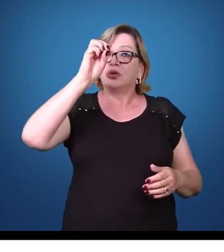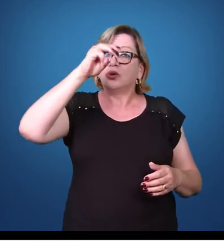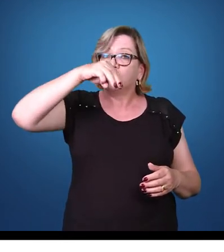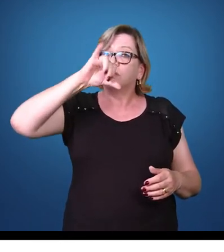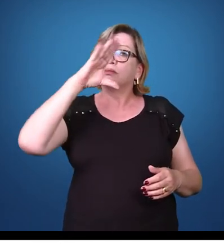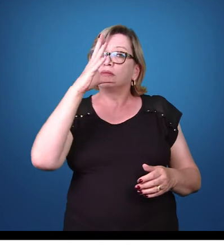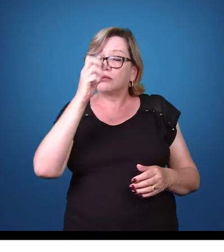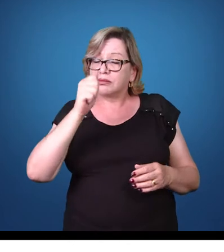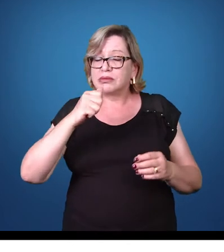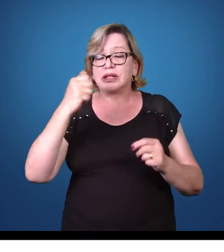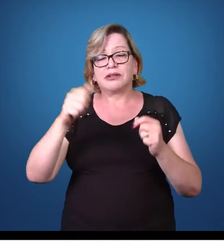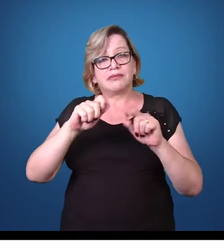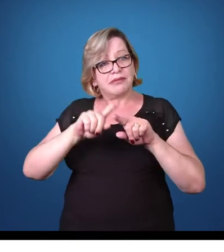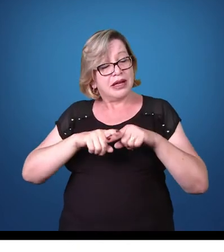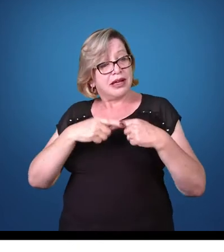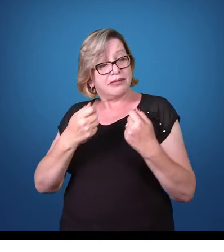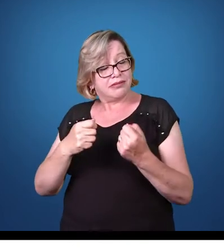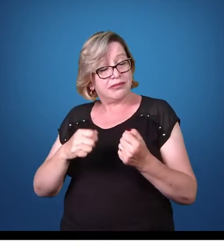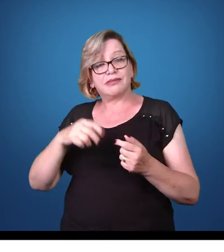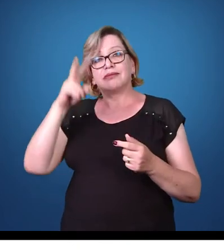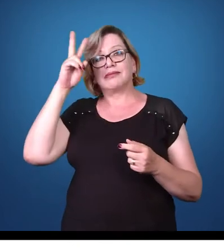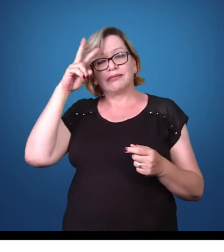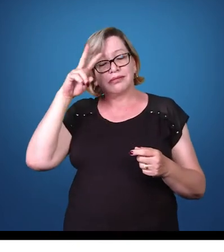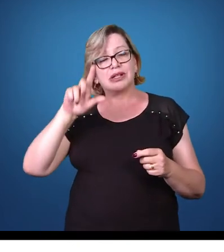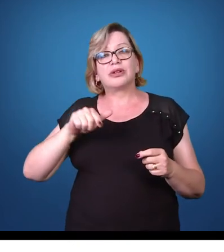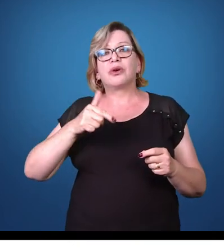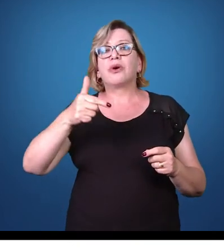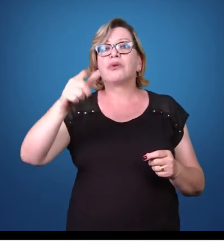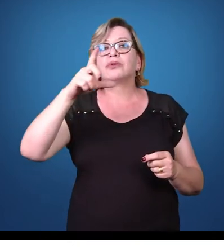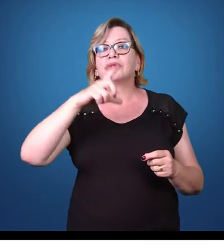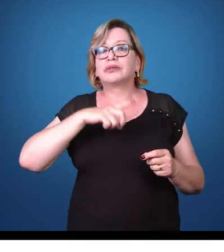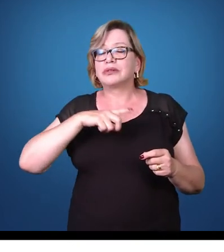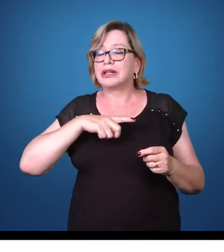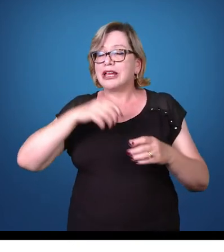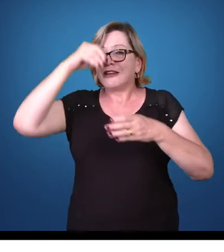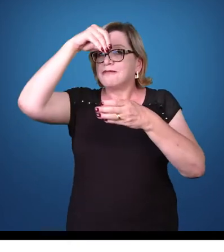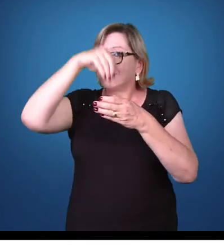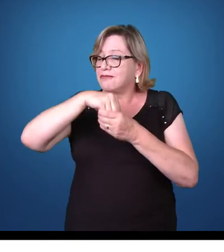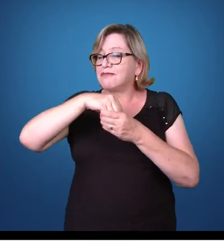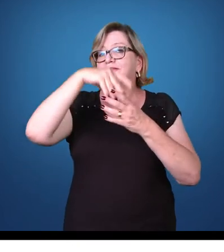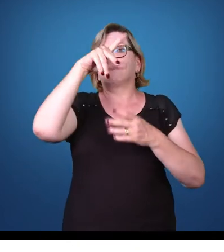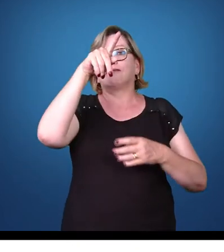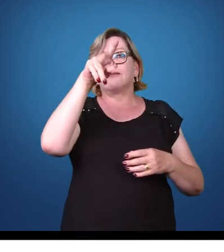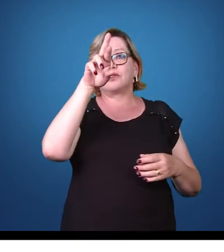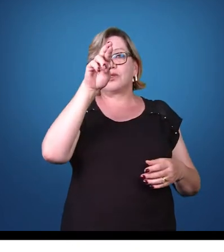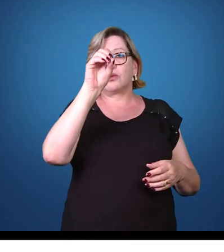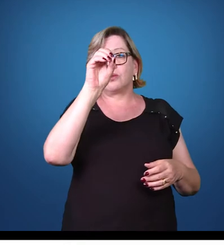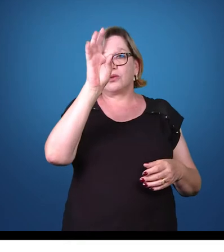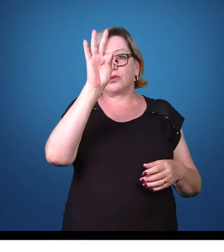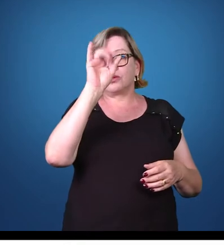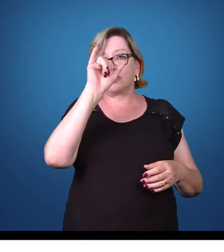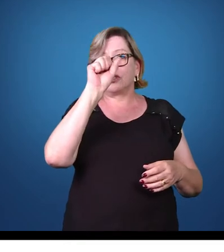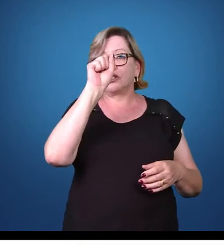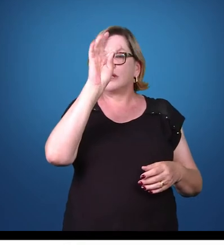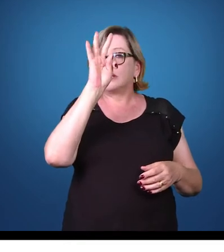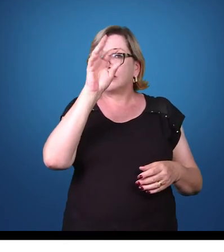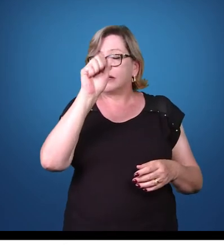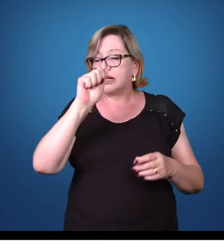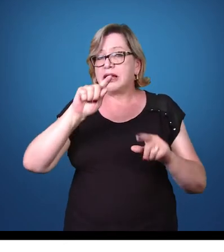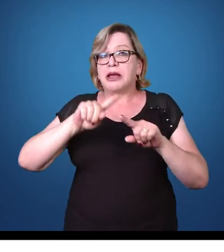existem no reino protista, mas que tem importância na parasitologia são esses